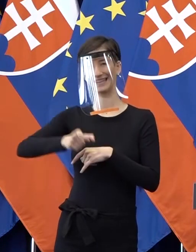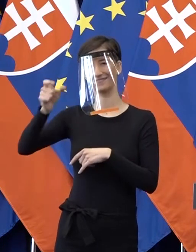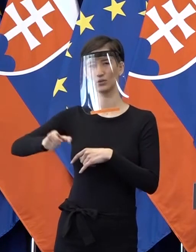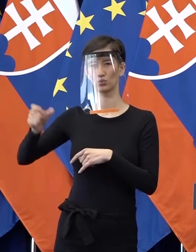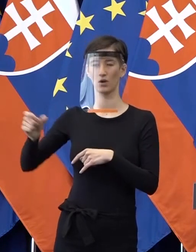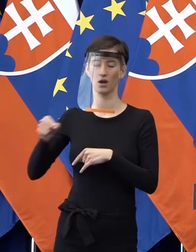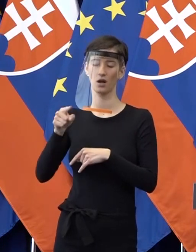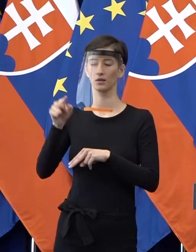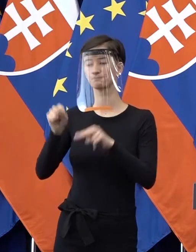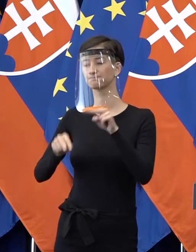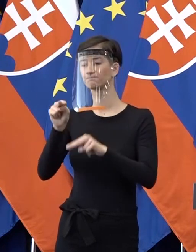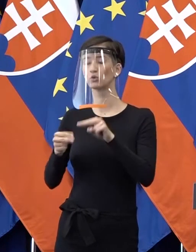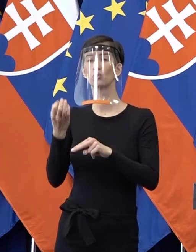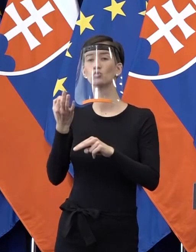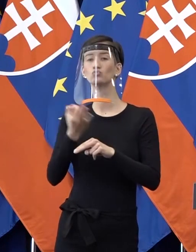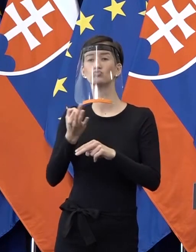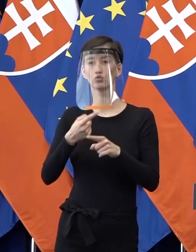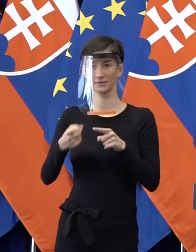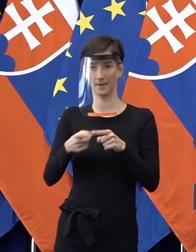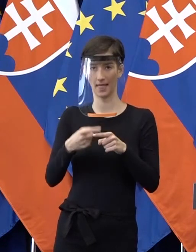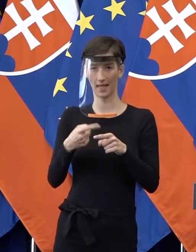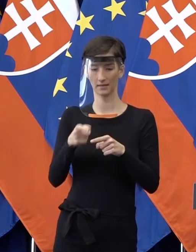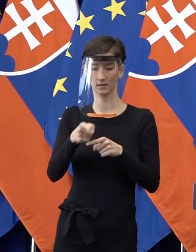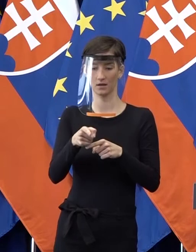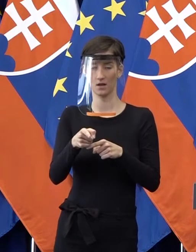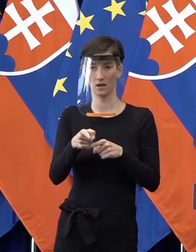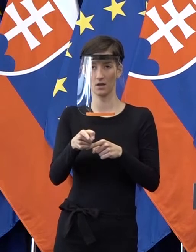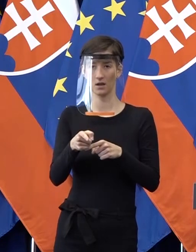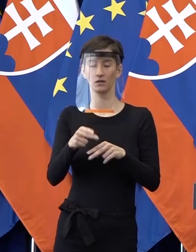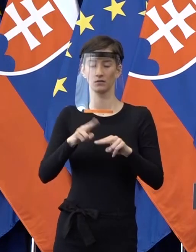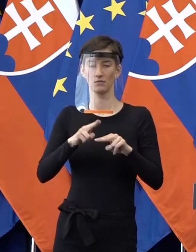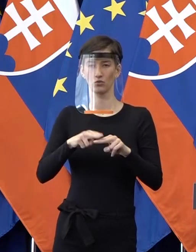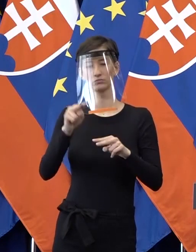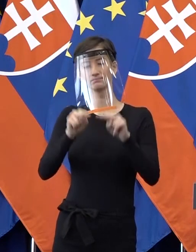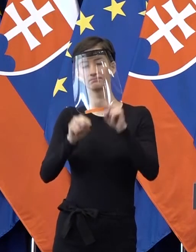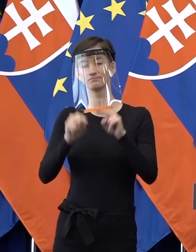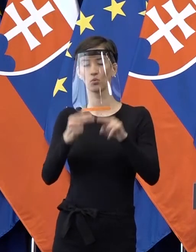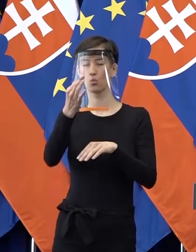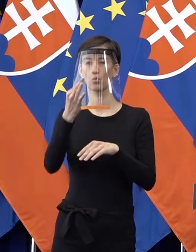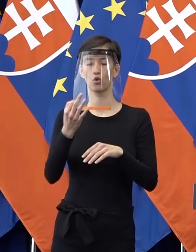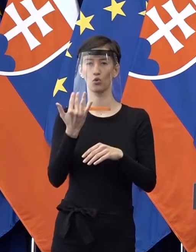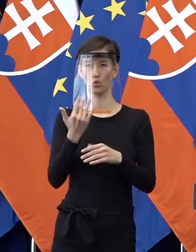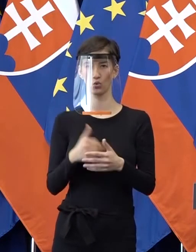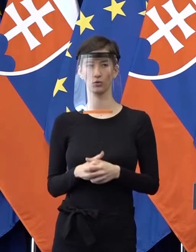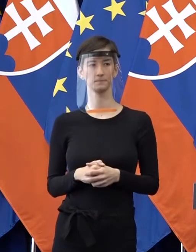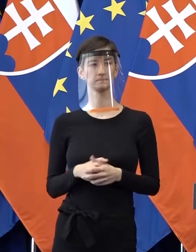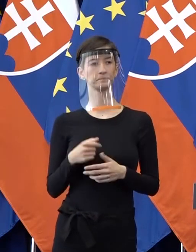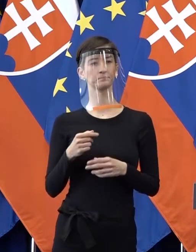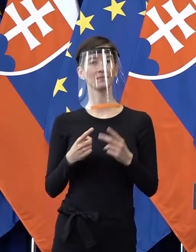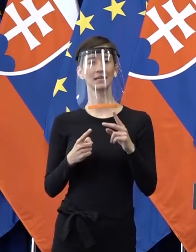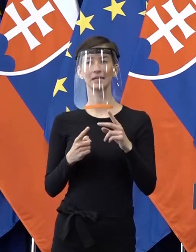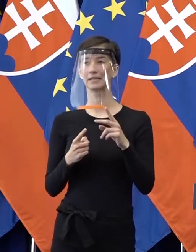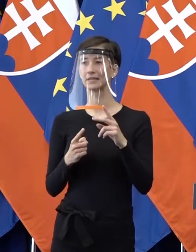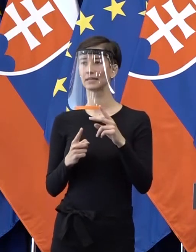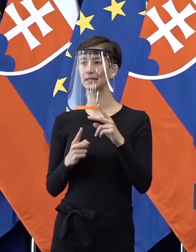individuálne podľa toho, aký produkt má, ale nemal by platiť zásadne viac oproti tomu, čo dneska platí. Ďakujem. Televízia Markiza, k téme,